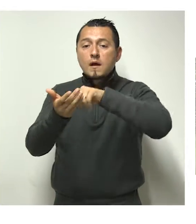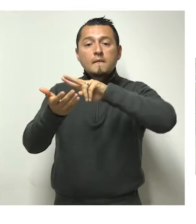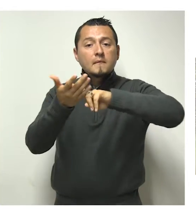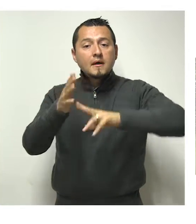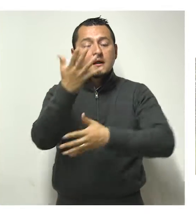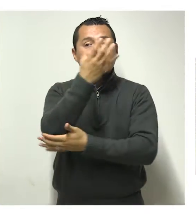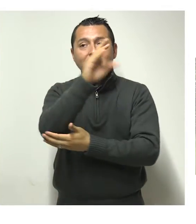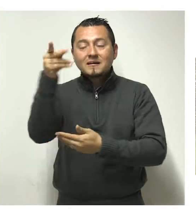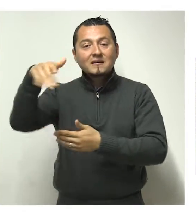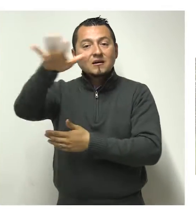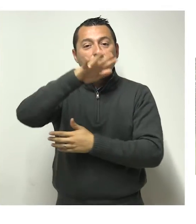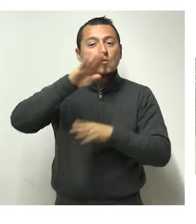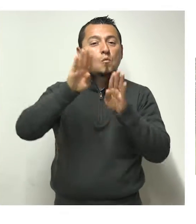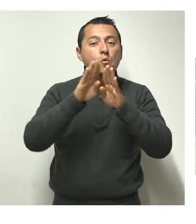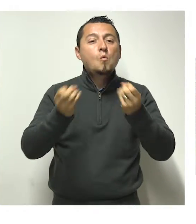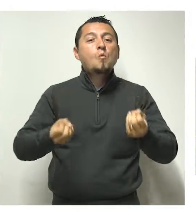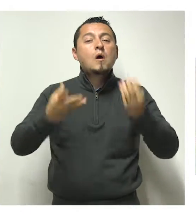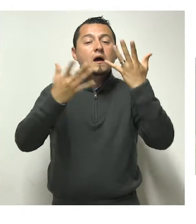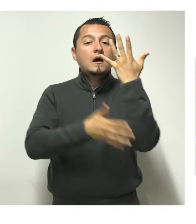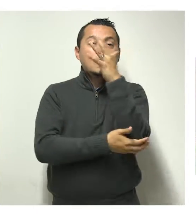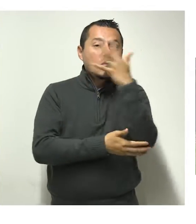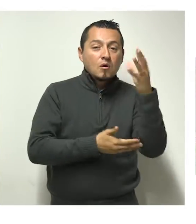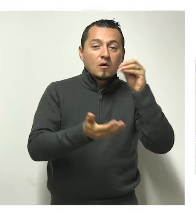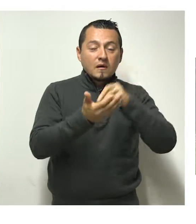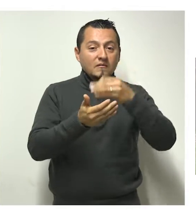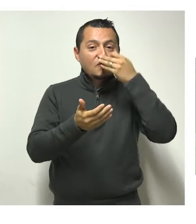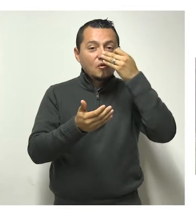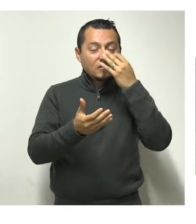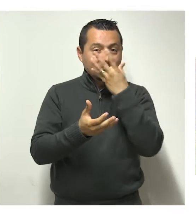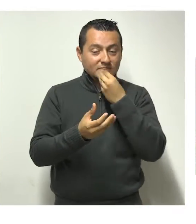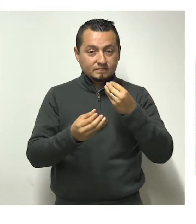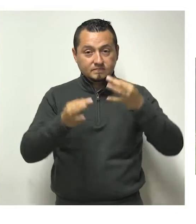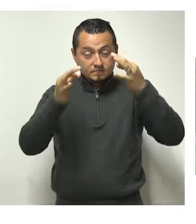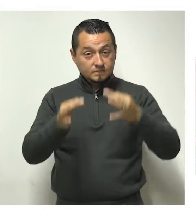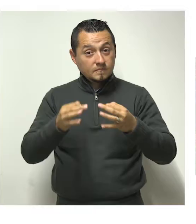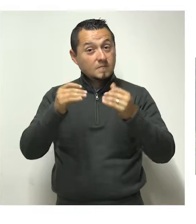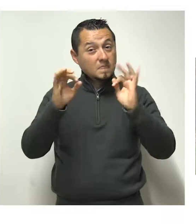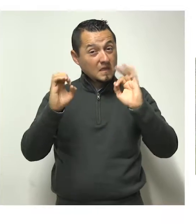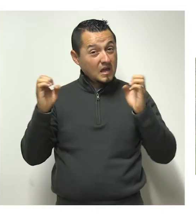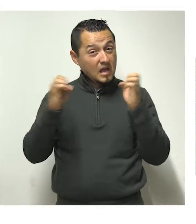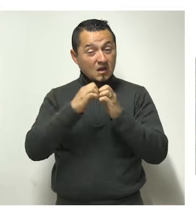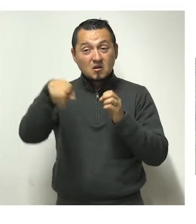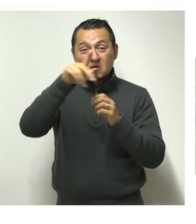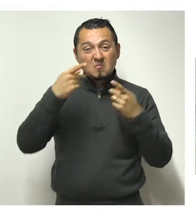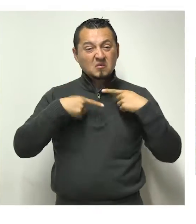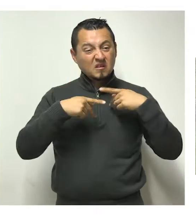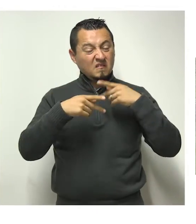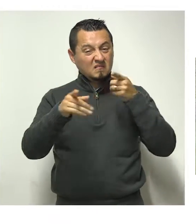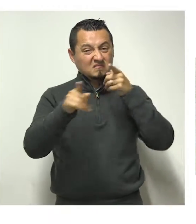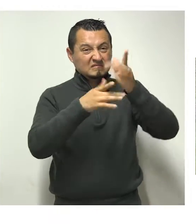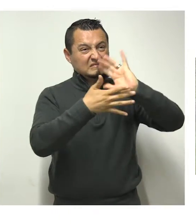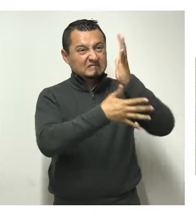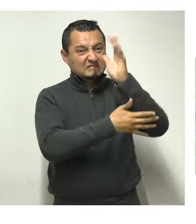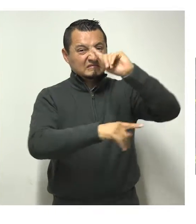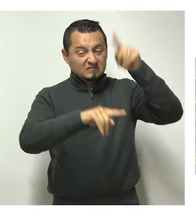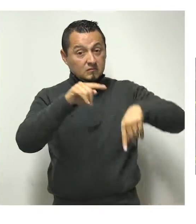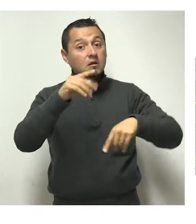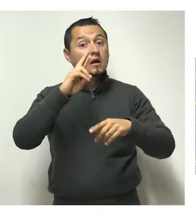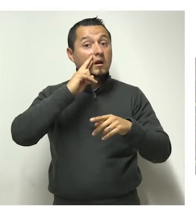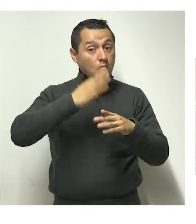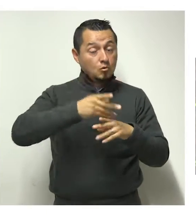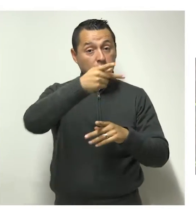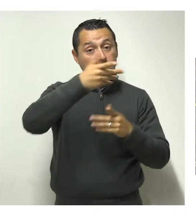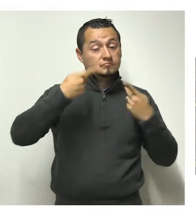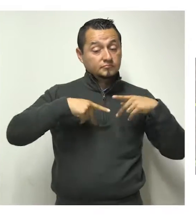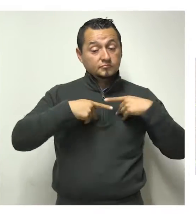inventario de áreas verdes y arbolado en el estado, un catálogo por región de las especies. En caso de daño a un espacio verde, el